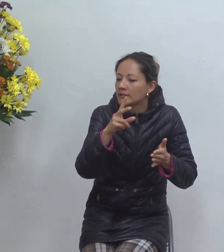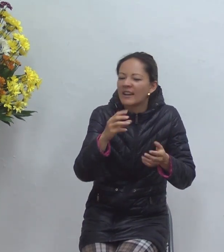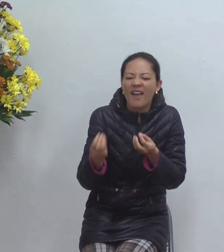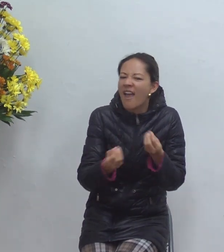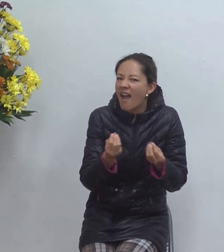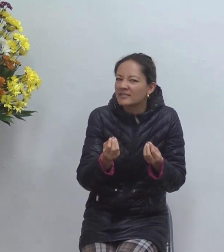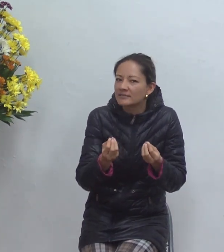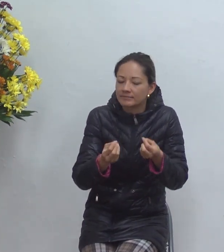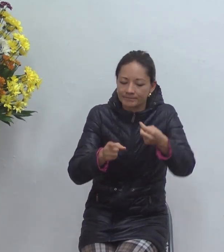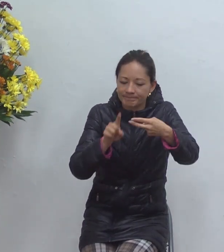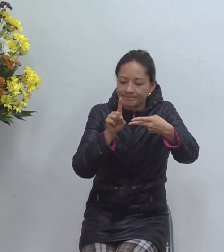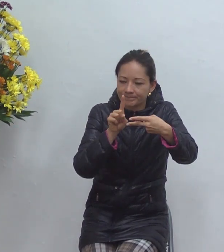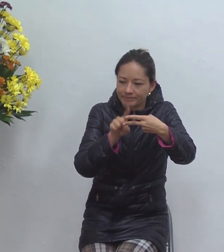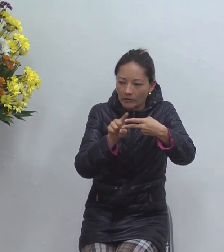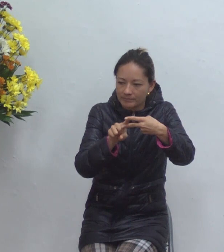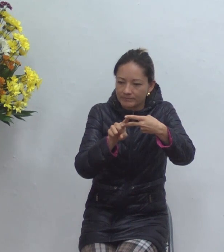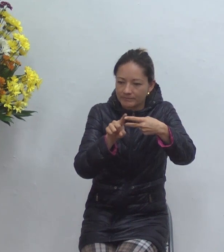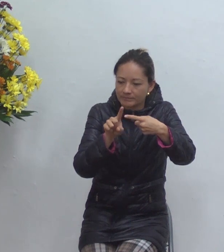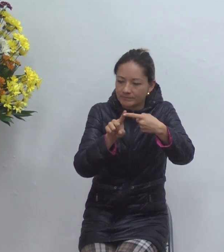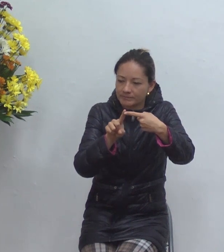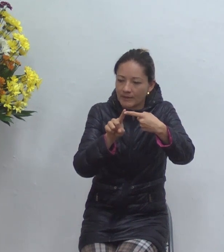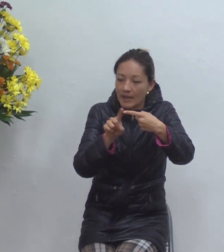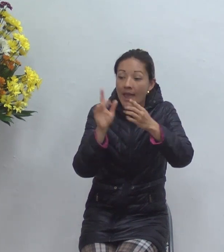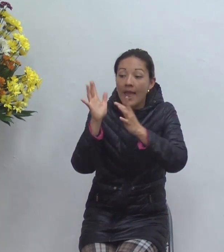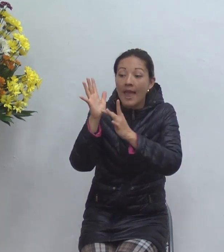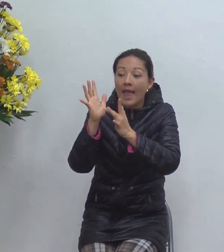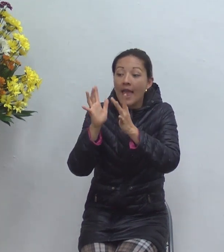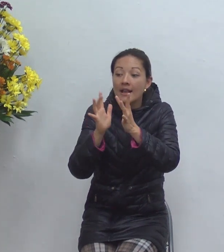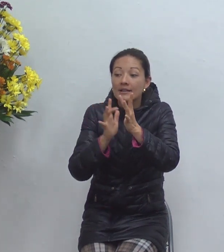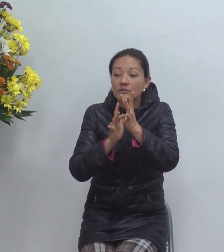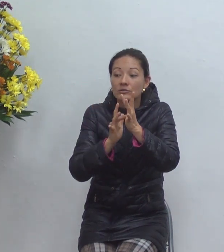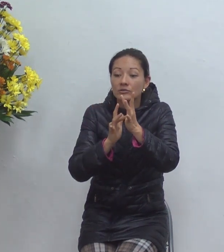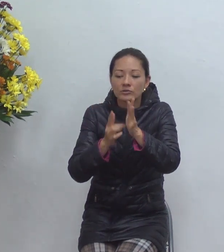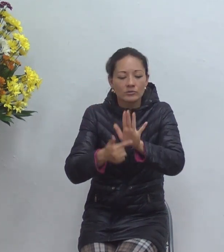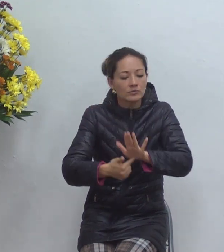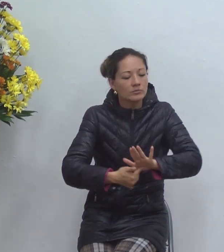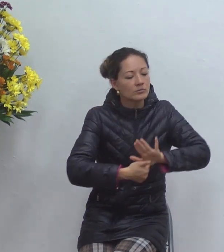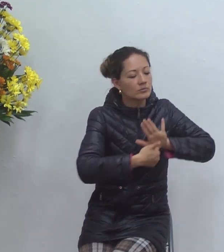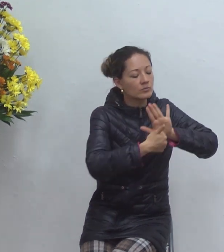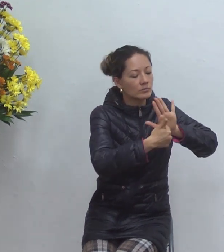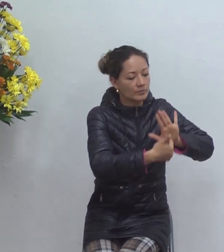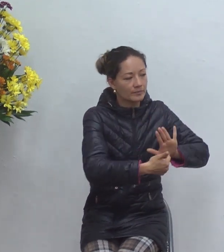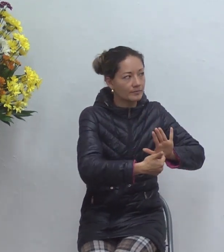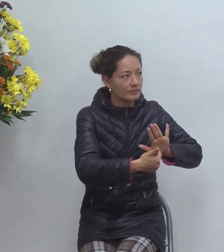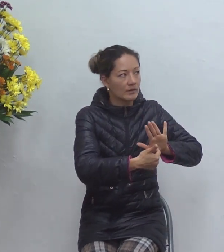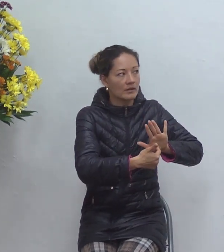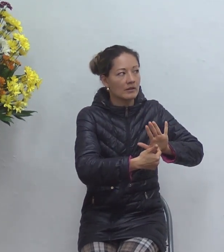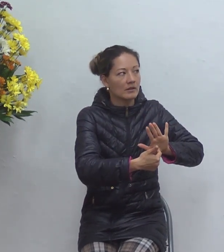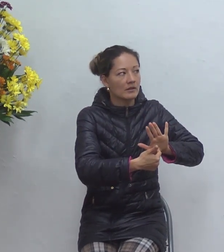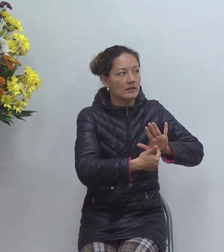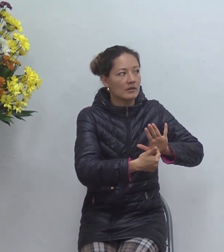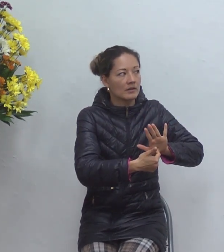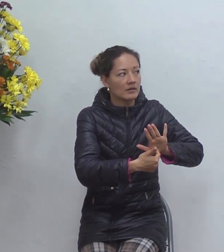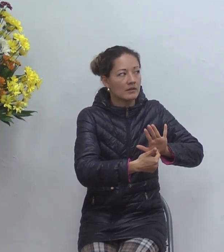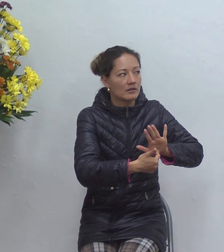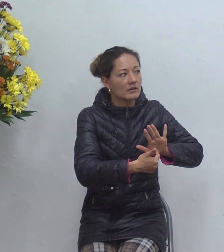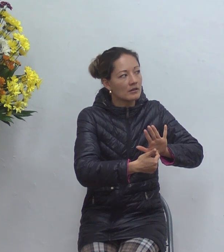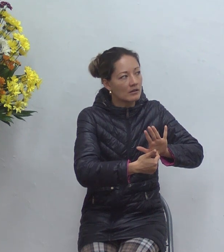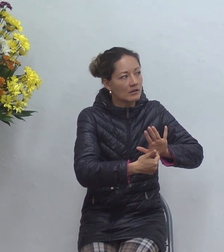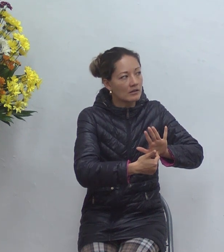en primer lugar jesús delante de ellos ha sido cuando uno dice que es decir crean en